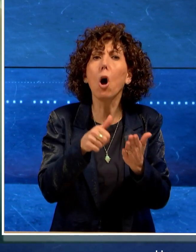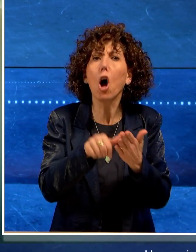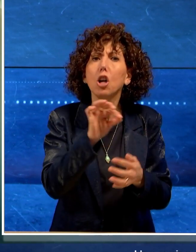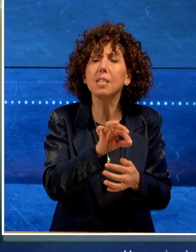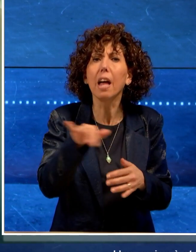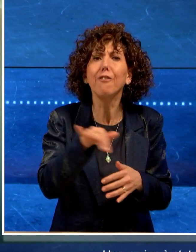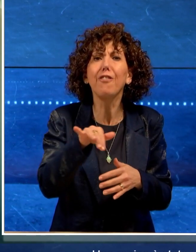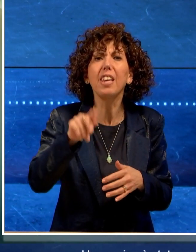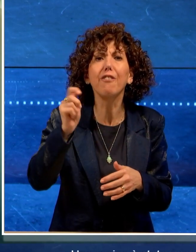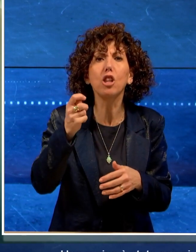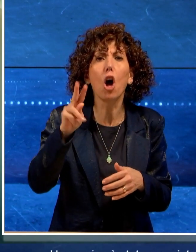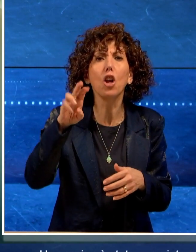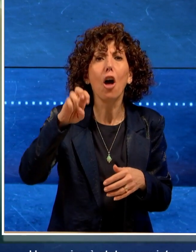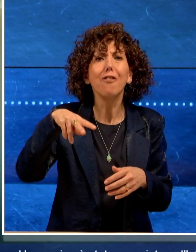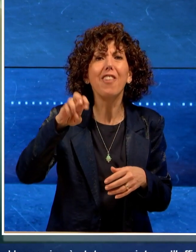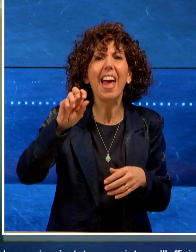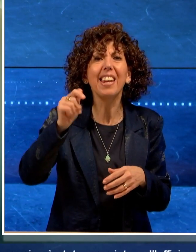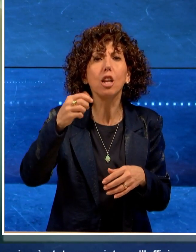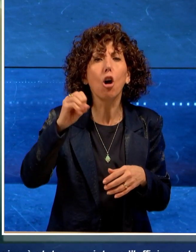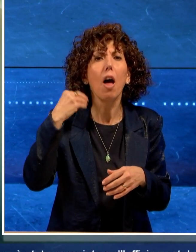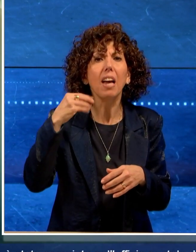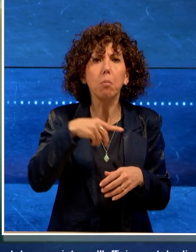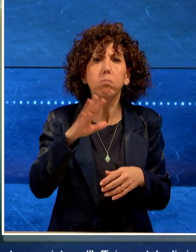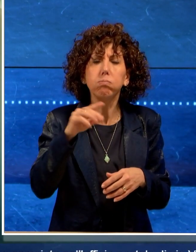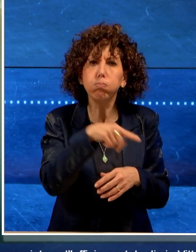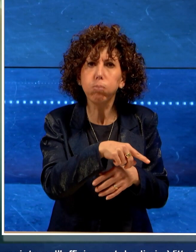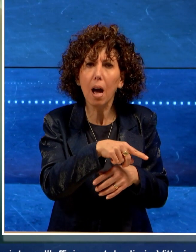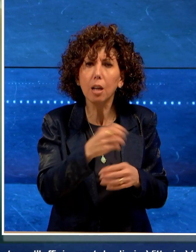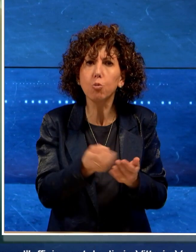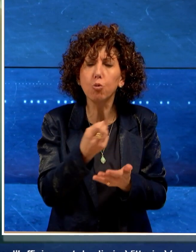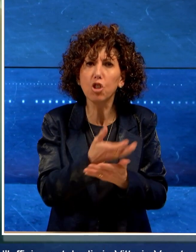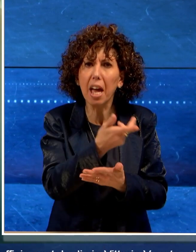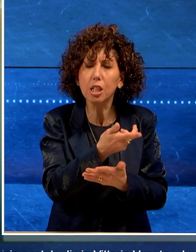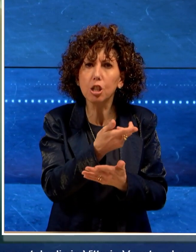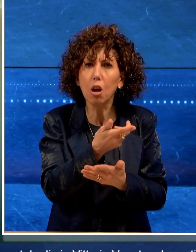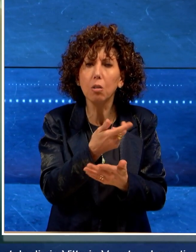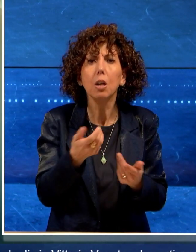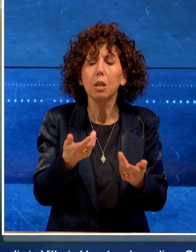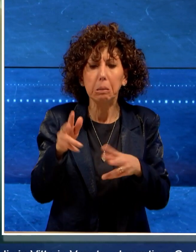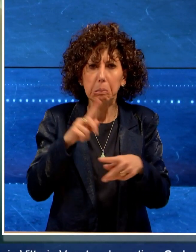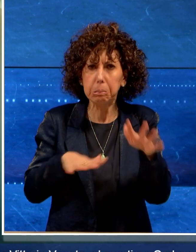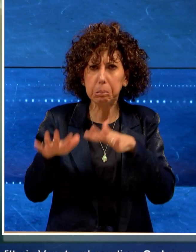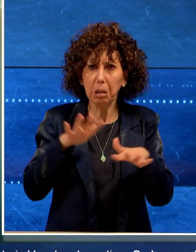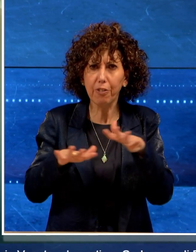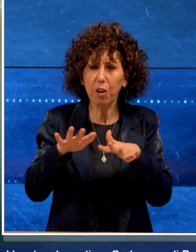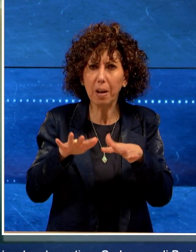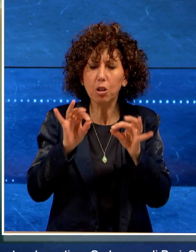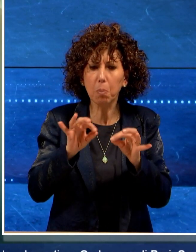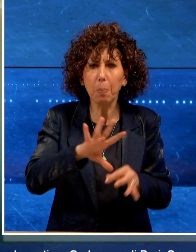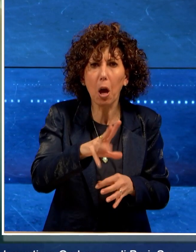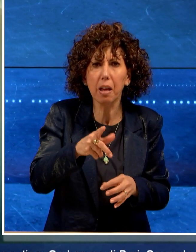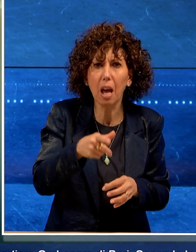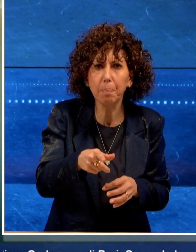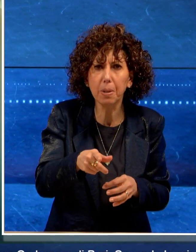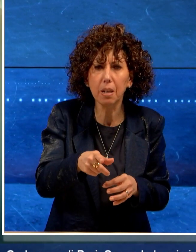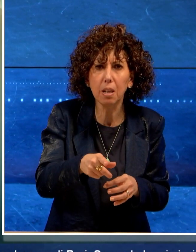via Vittorio Veneto al quartiere Carbonara di Bari. Secondo le informazioni raccolte il colpo sarebbe